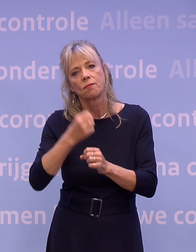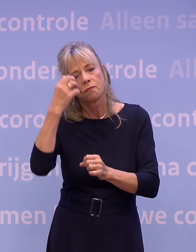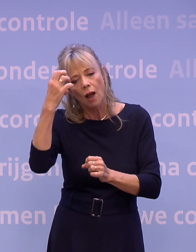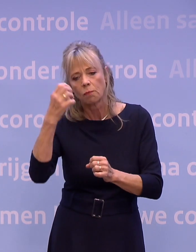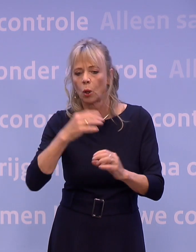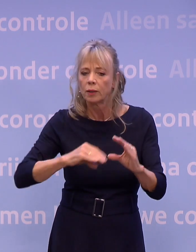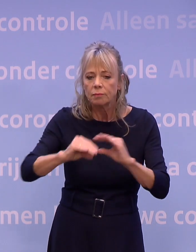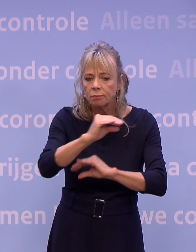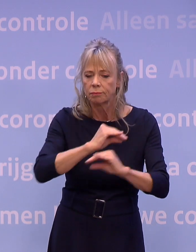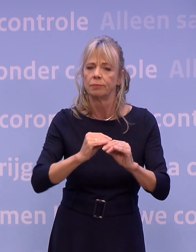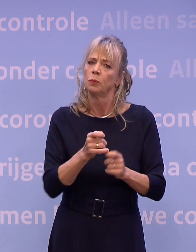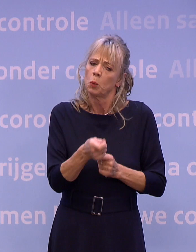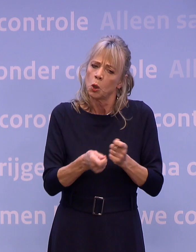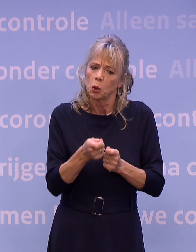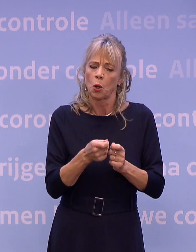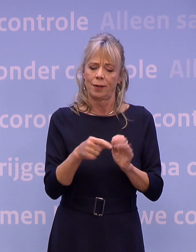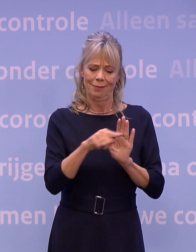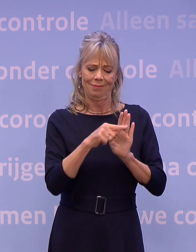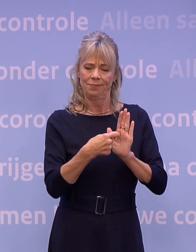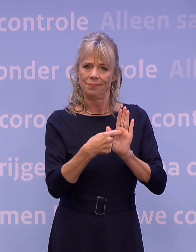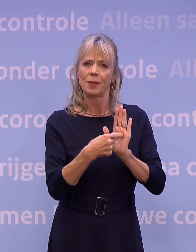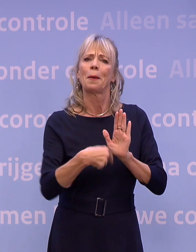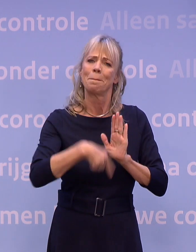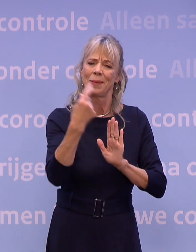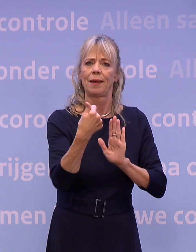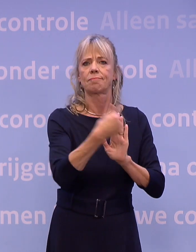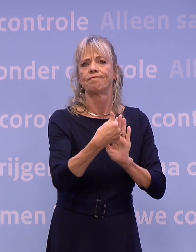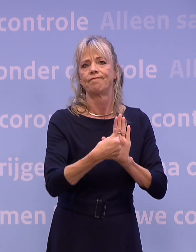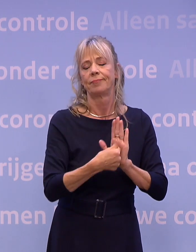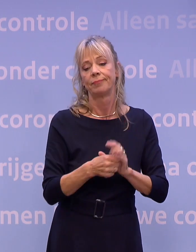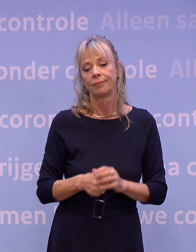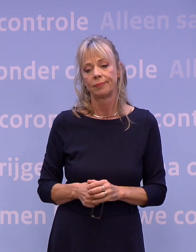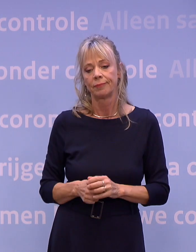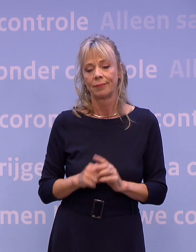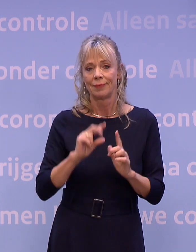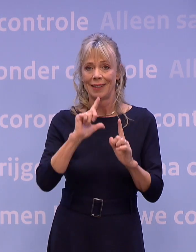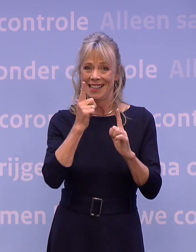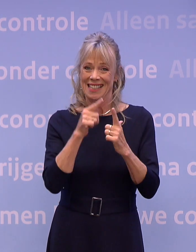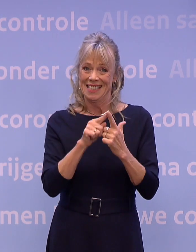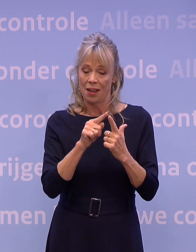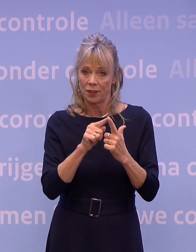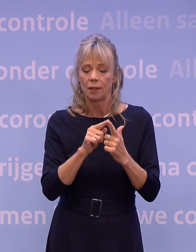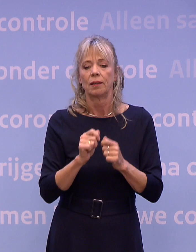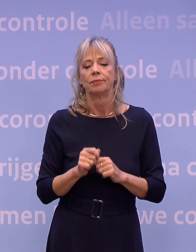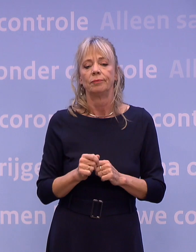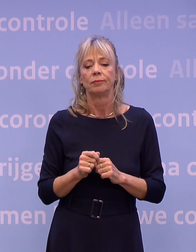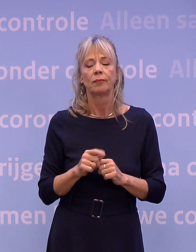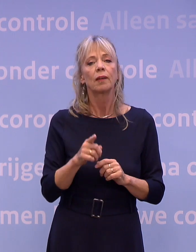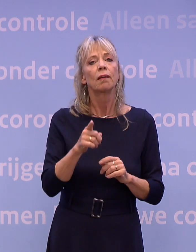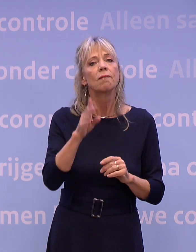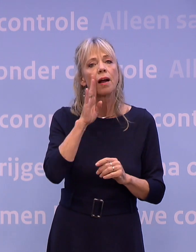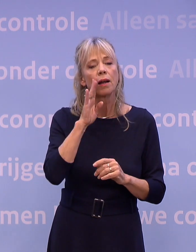deze regel veel strikter wordt nageleefd. Ten zevende, vakanties en speciaal de